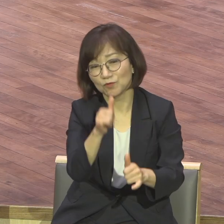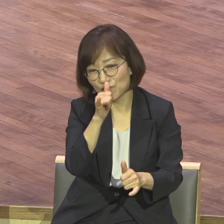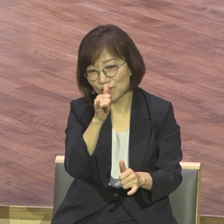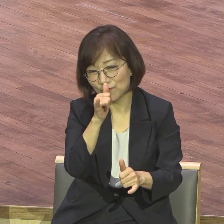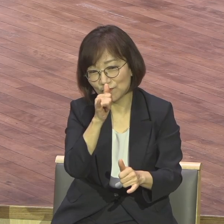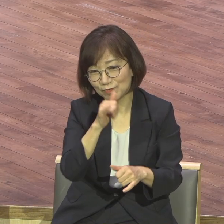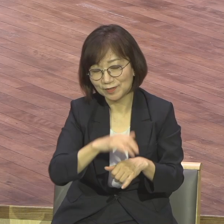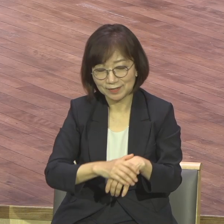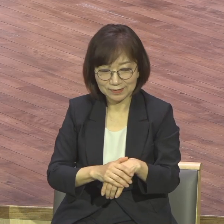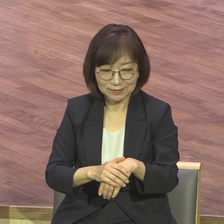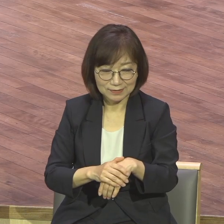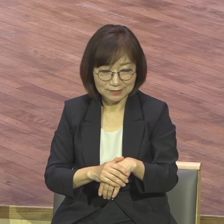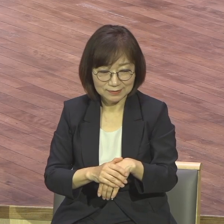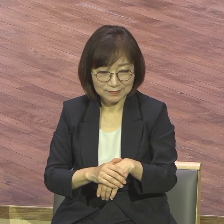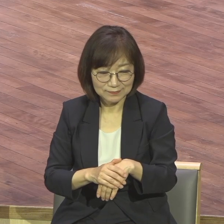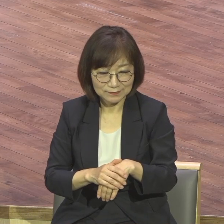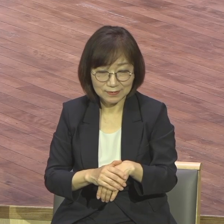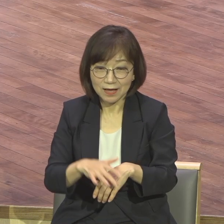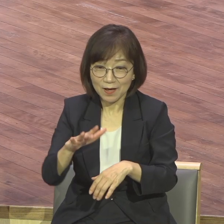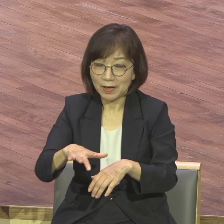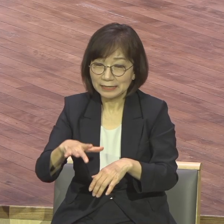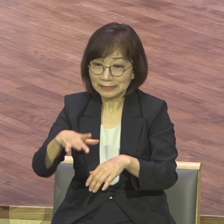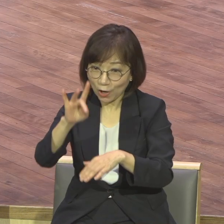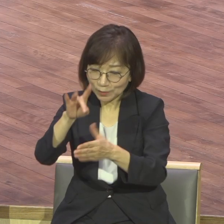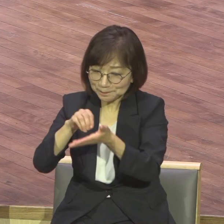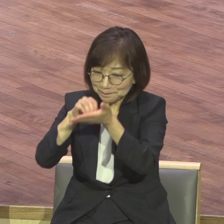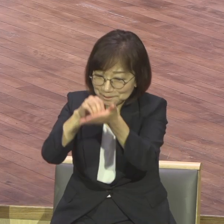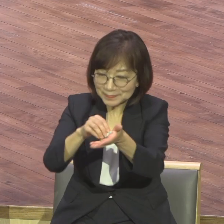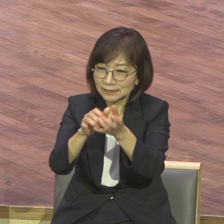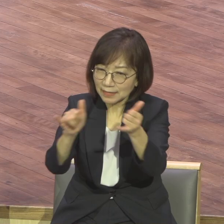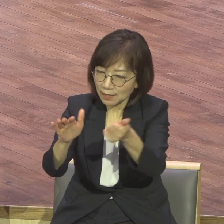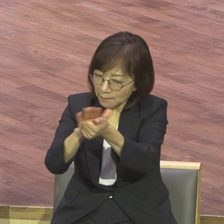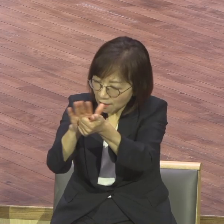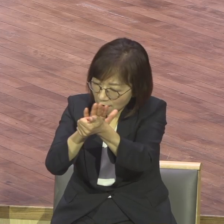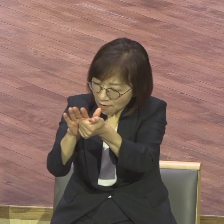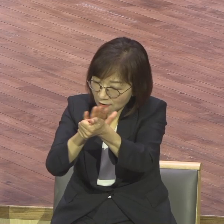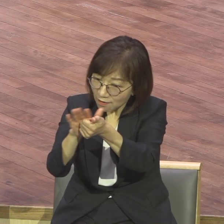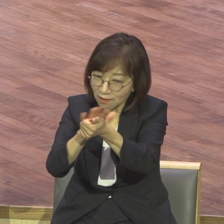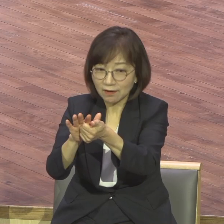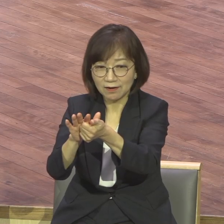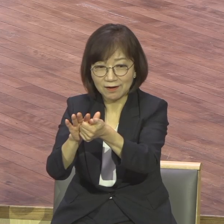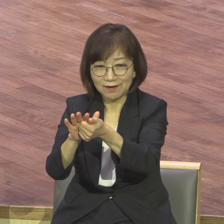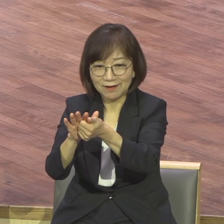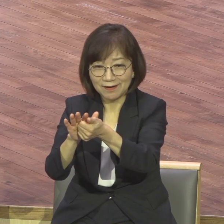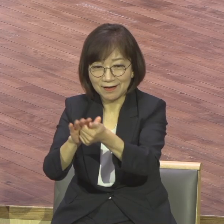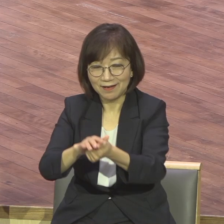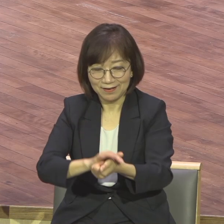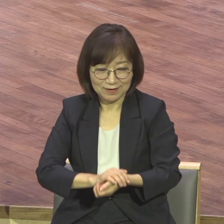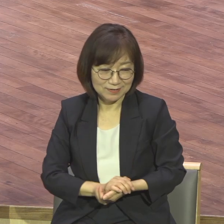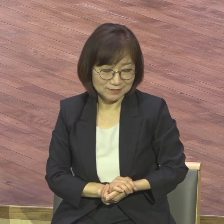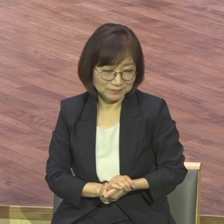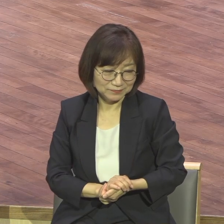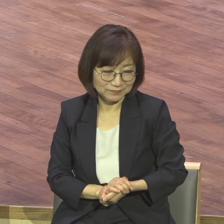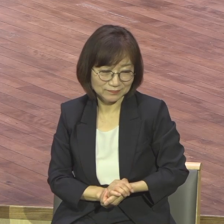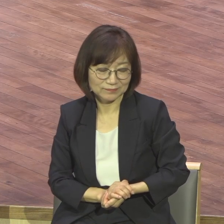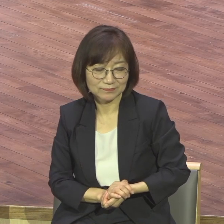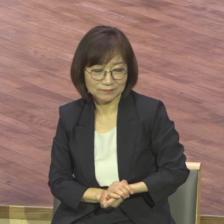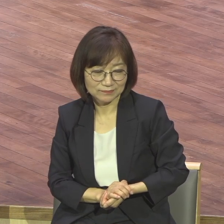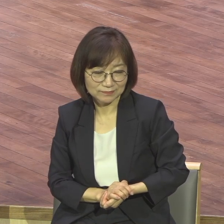위로해 줍니다 이 새가족 사역을 하는데 큰 힘을 발휘하는 바나바 사역 다스리는 자는